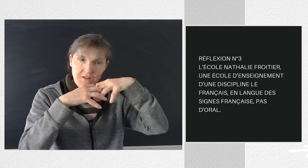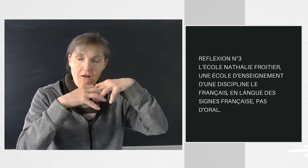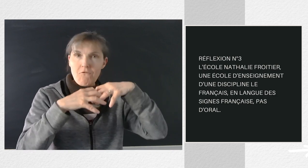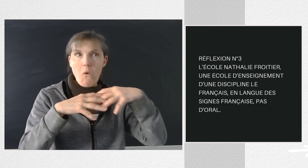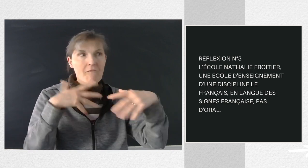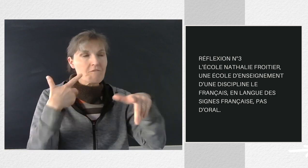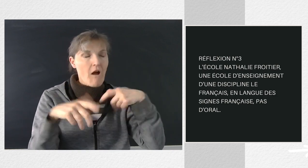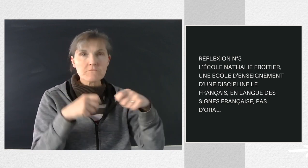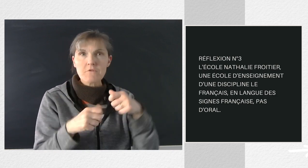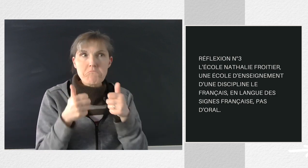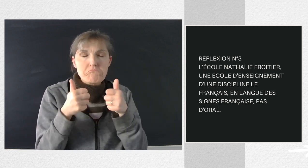notre pays.